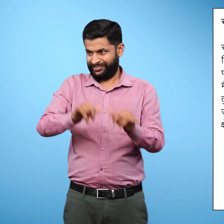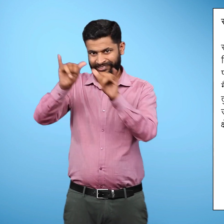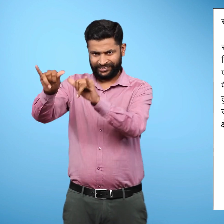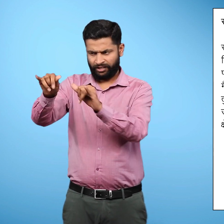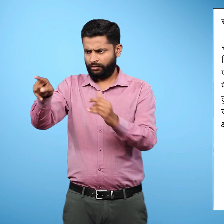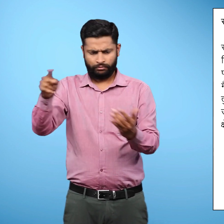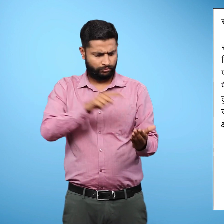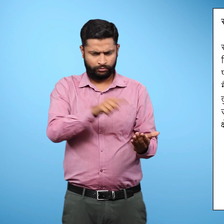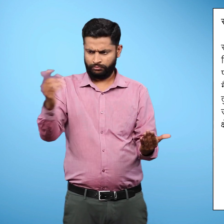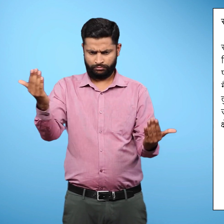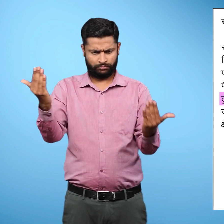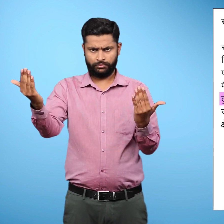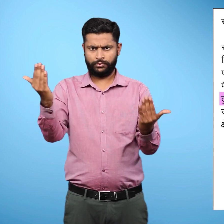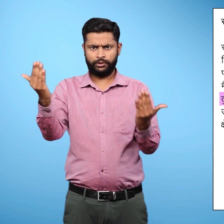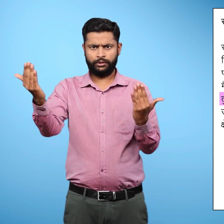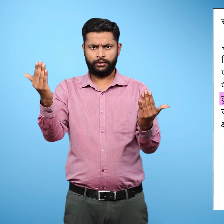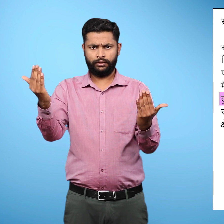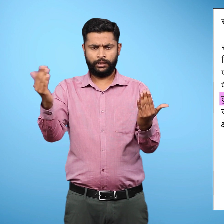परवतिय क्षेत्रों की तुलना में सरल होता है.